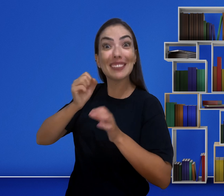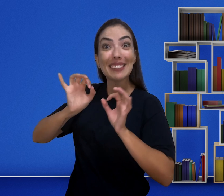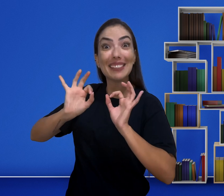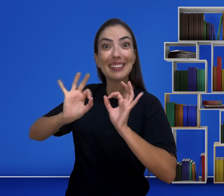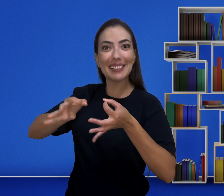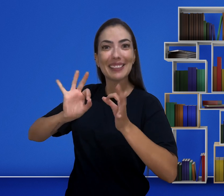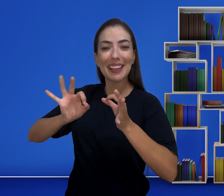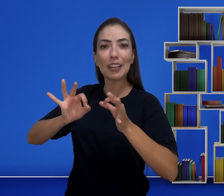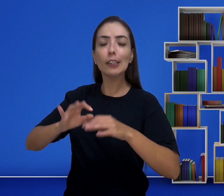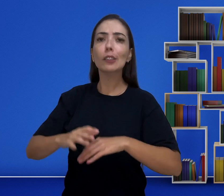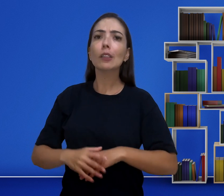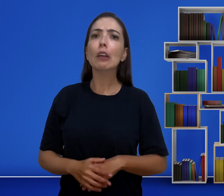cerveja.